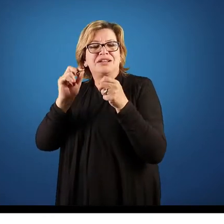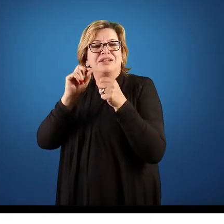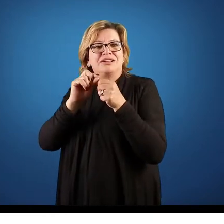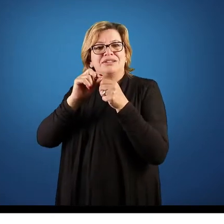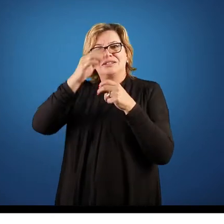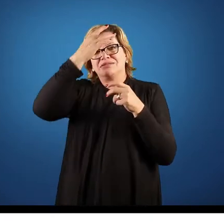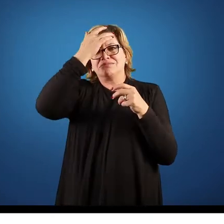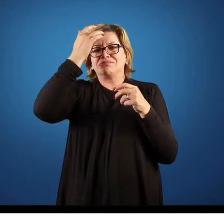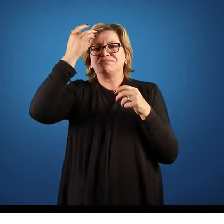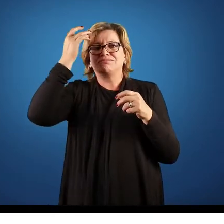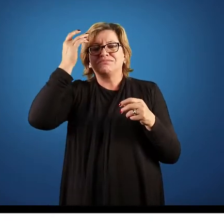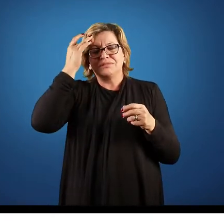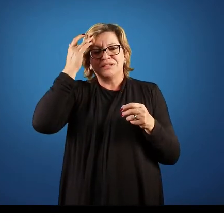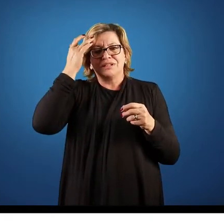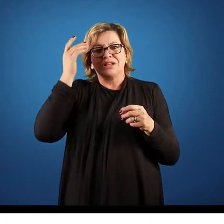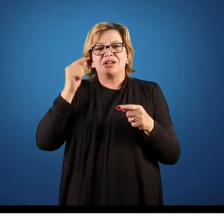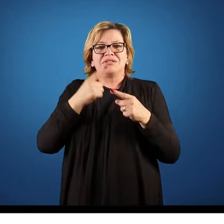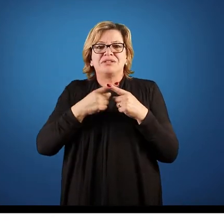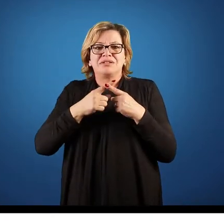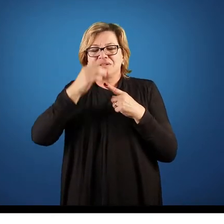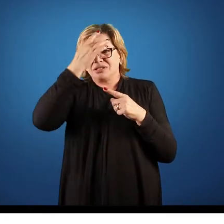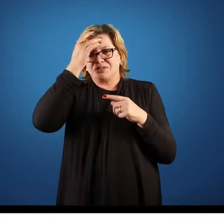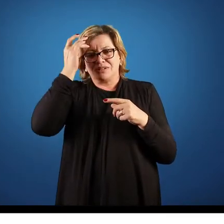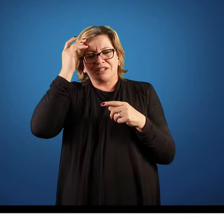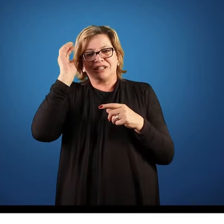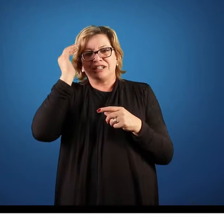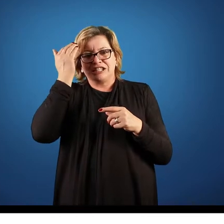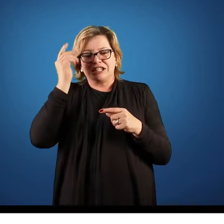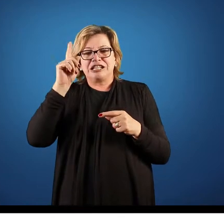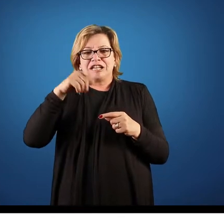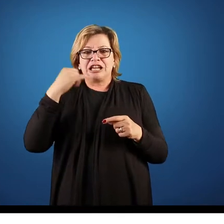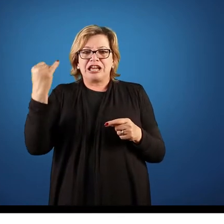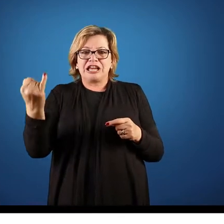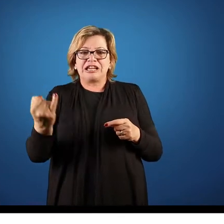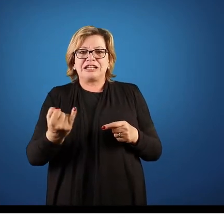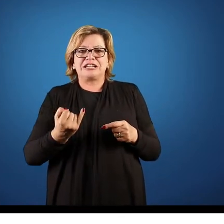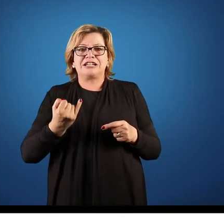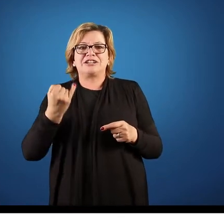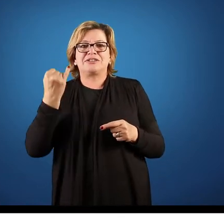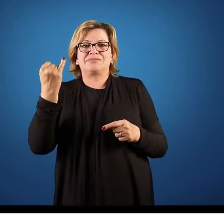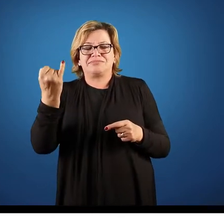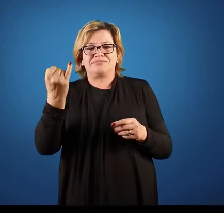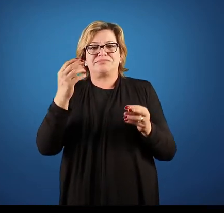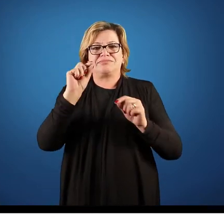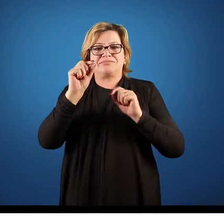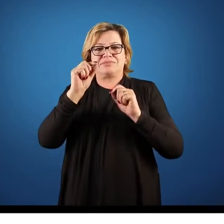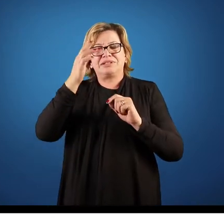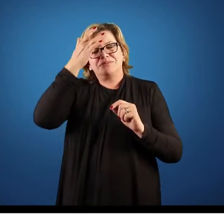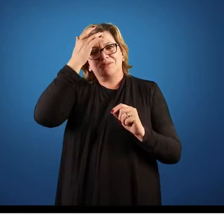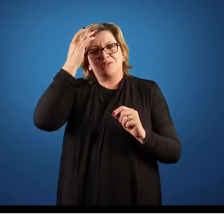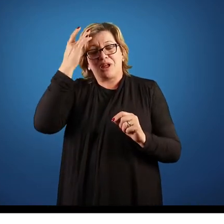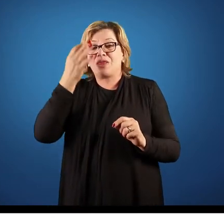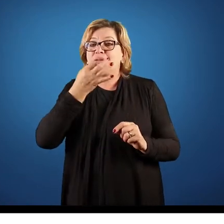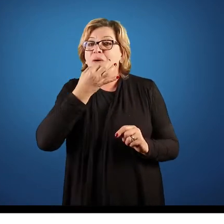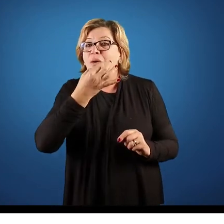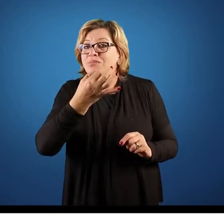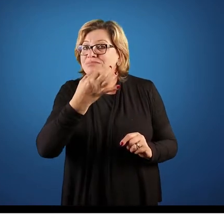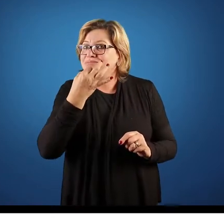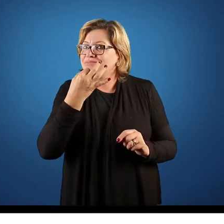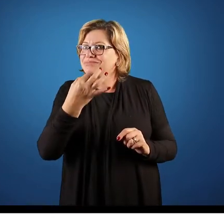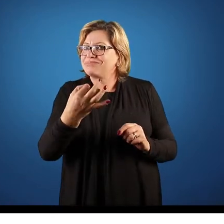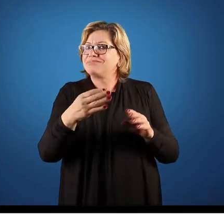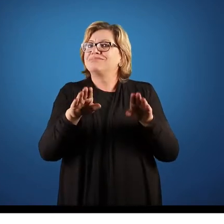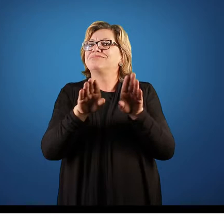as pessoas, como ela entende disso, é muito importante que o líder tenha essa abertura para as pessoas poderem dar as suas opiniões, para que as pessoas